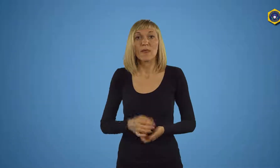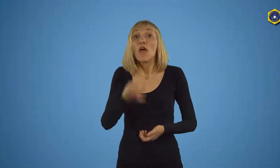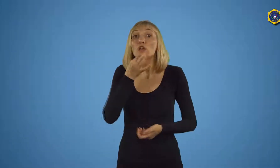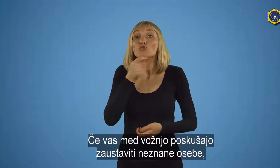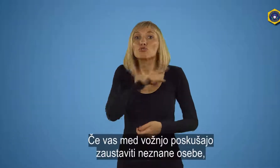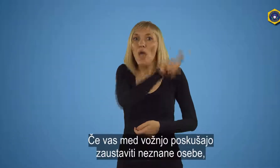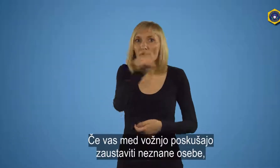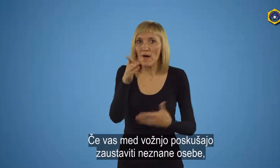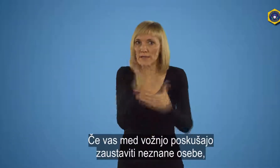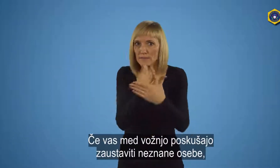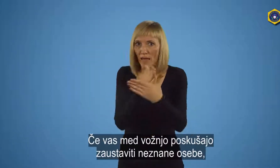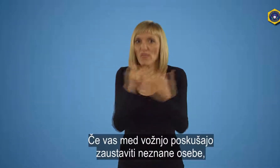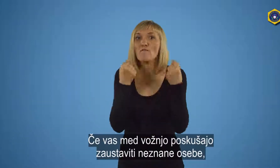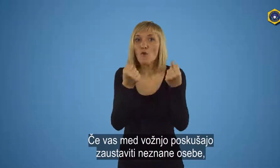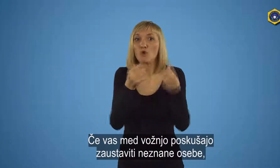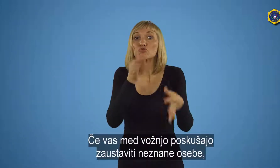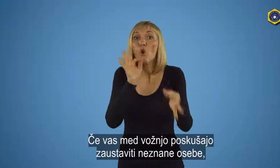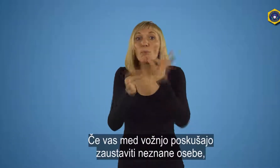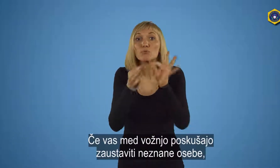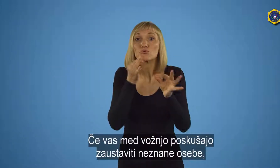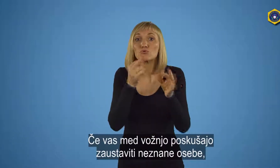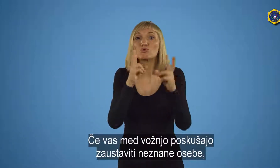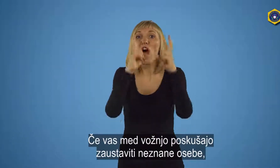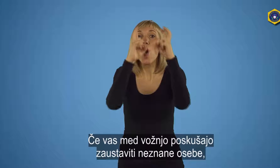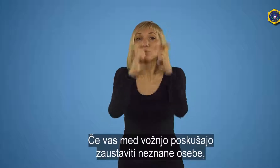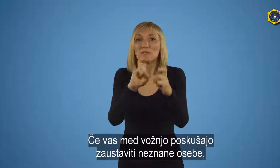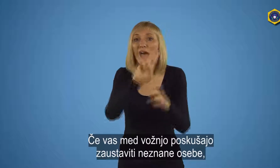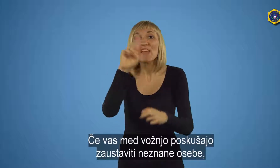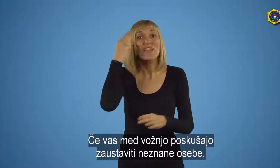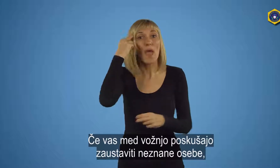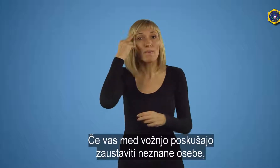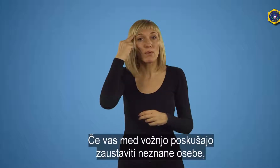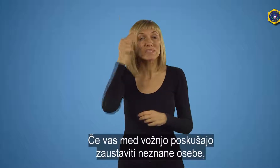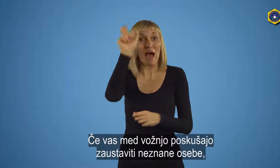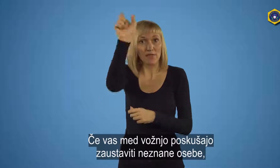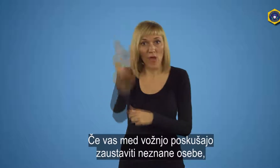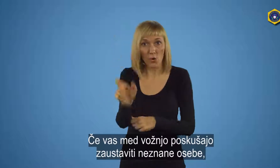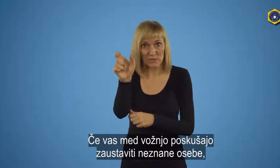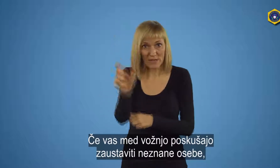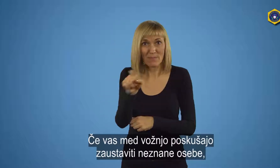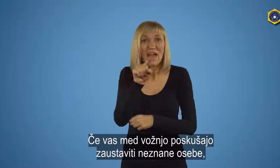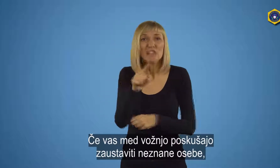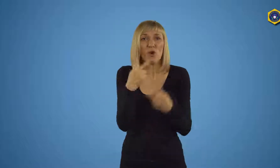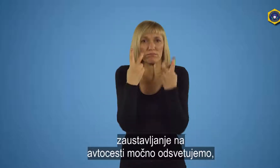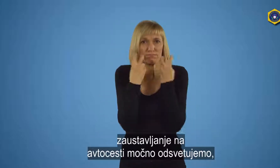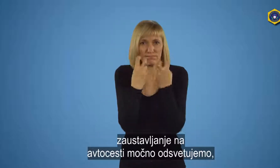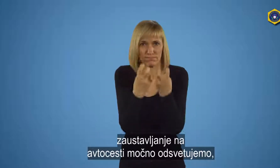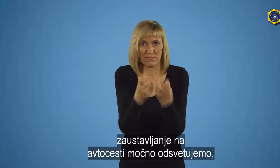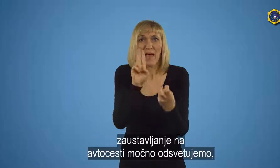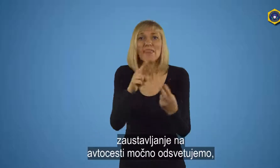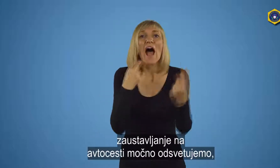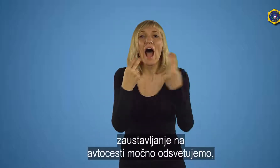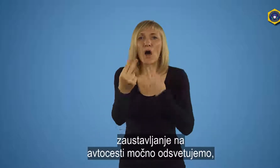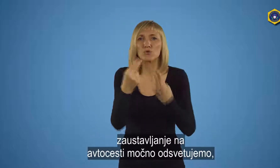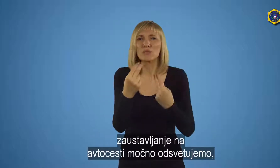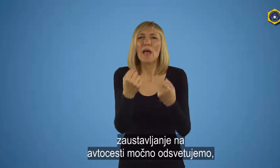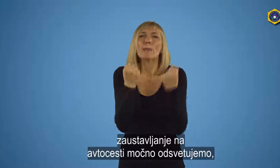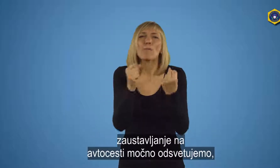Če vas med vožnjo poskušajo zaustaviti neznane osebe, zaustavljanje na avtocesti močno odsvetujemo, že zaradi